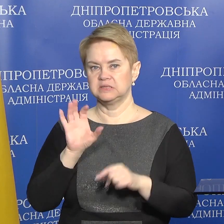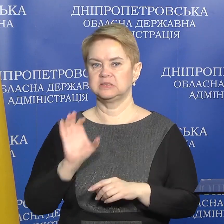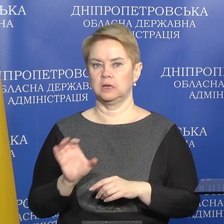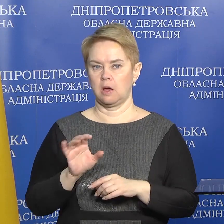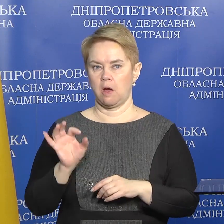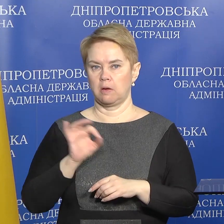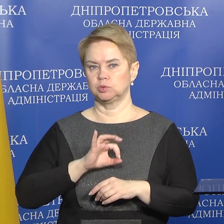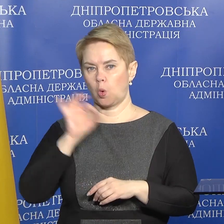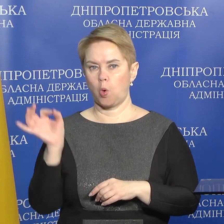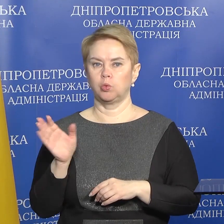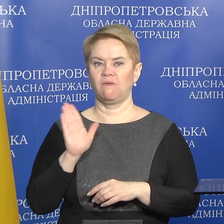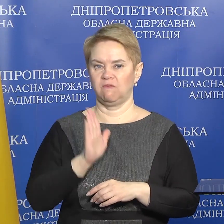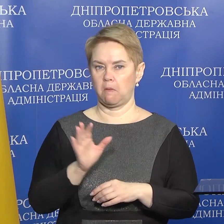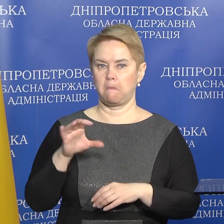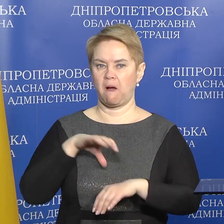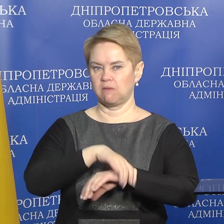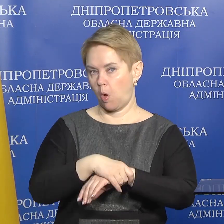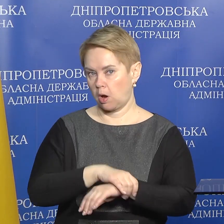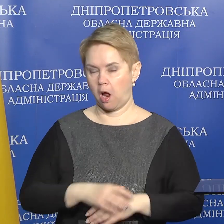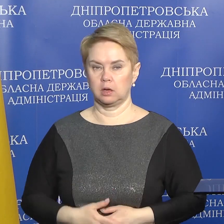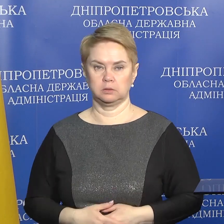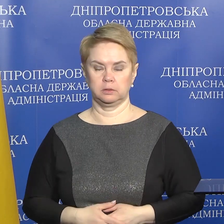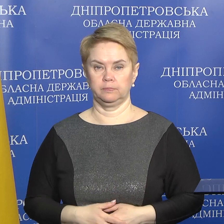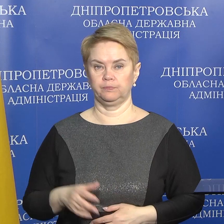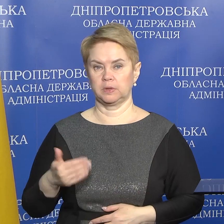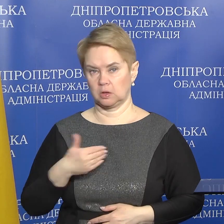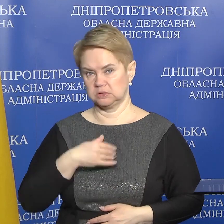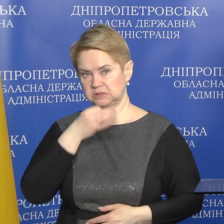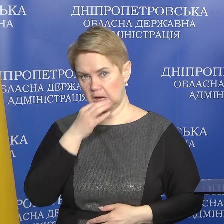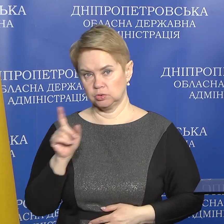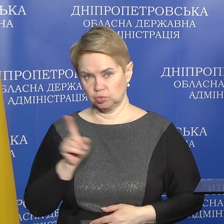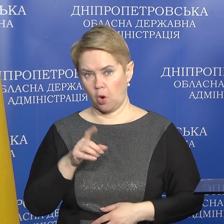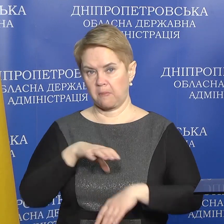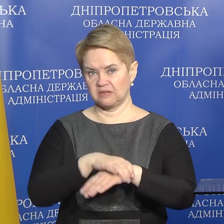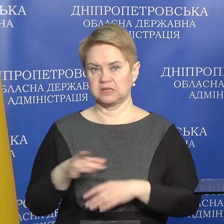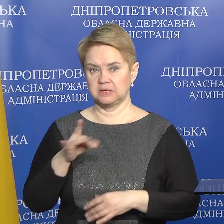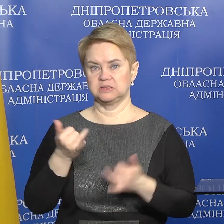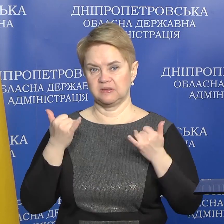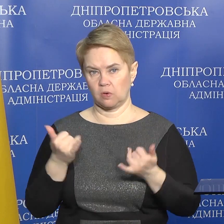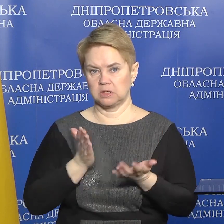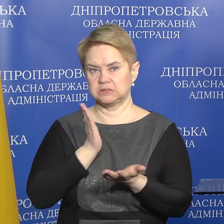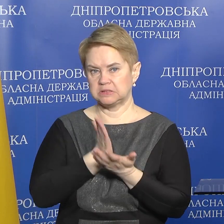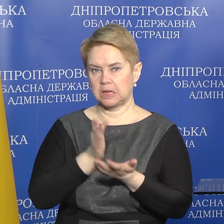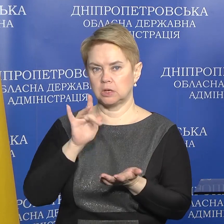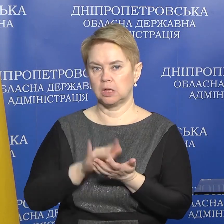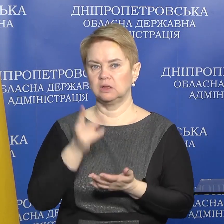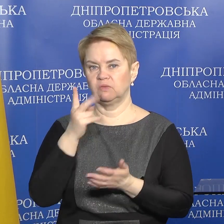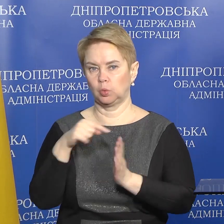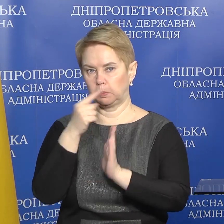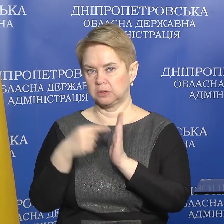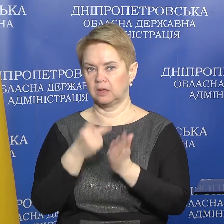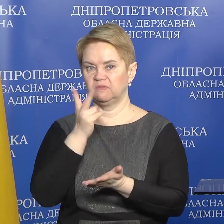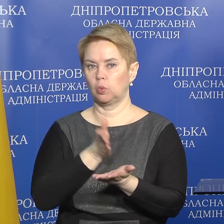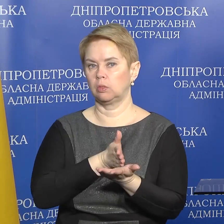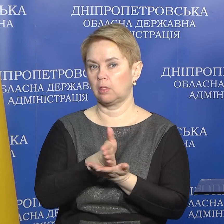сходу. І я б сказав так, що Павлоградський район сьогодні зосереджений на двох питаннях, на двох